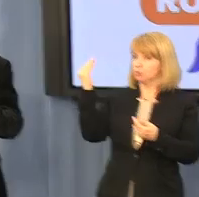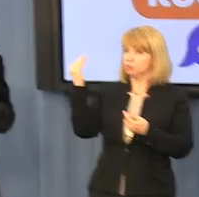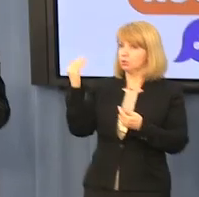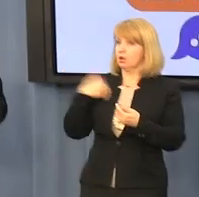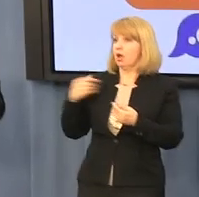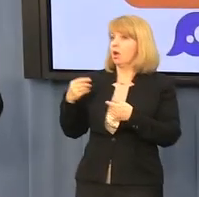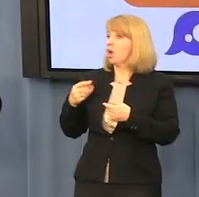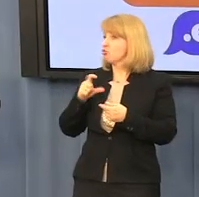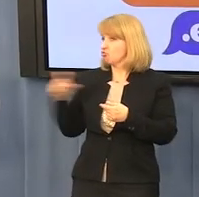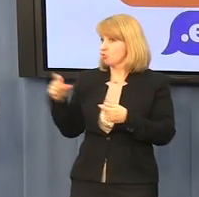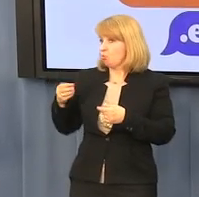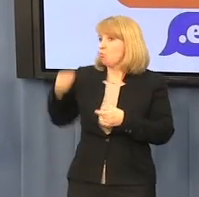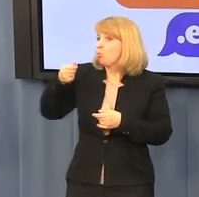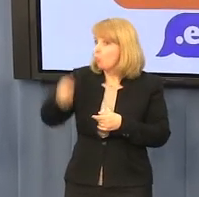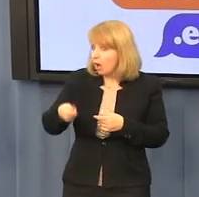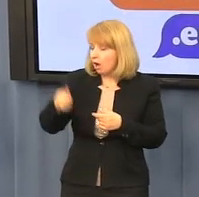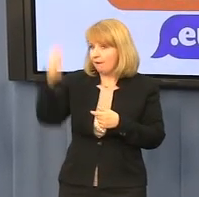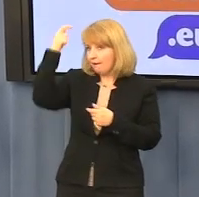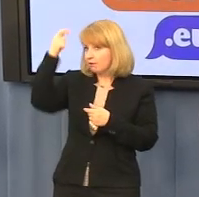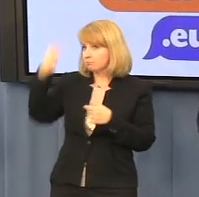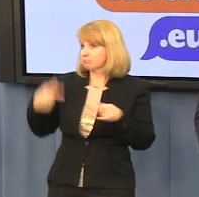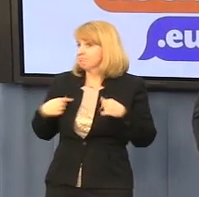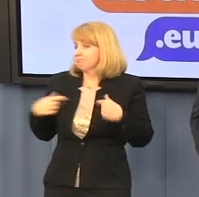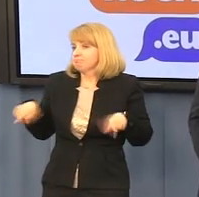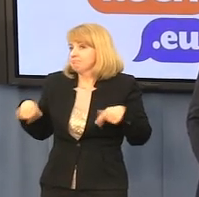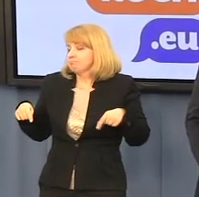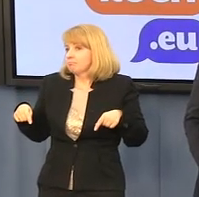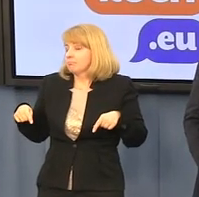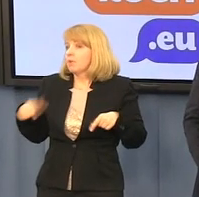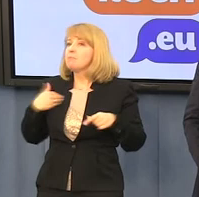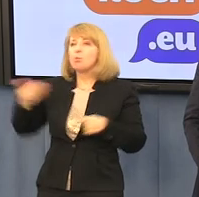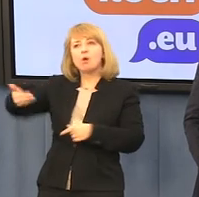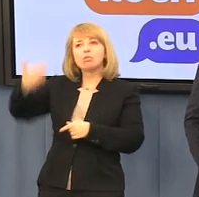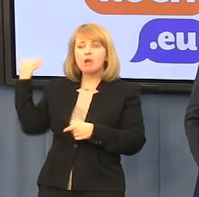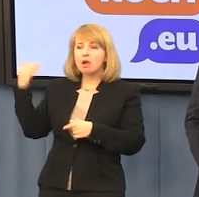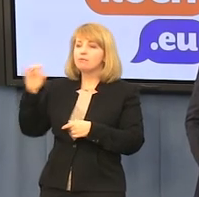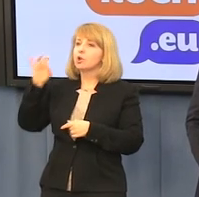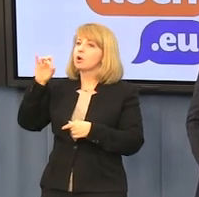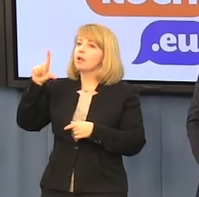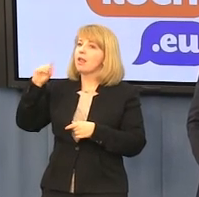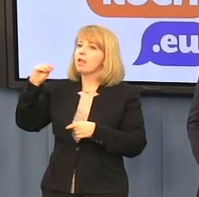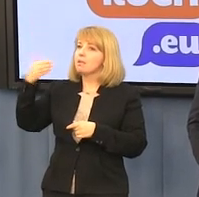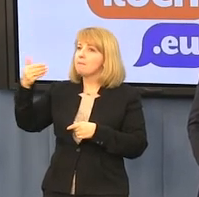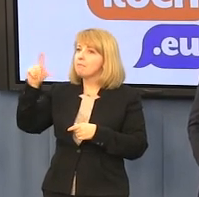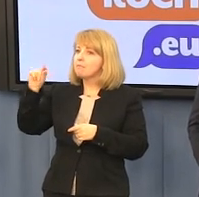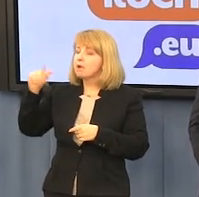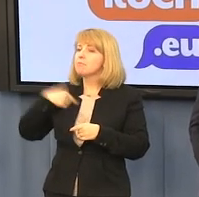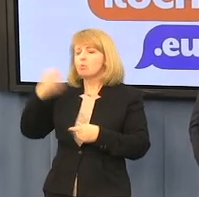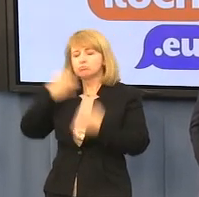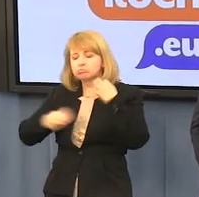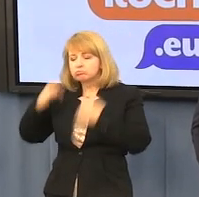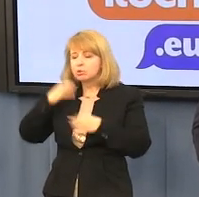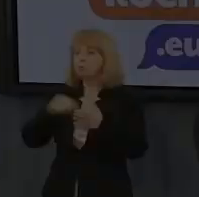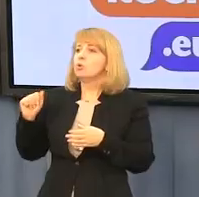Prymas Glemp obiecywał, że nigdy księża nie będą pobierali pieniędzy za nauczanie